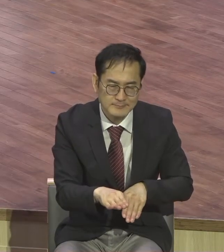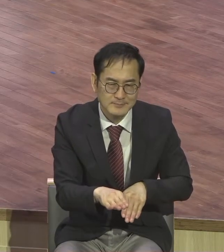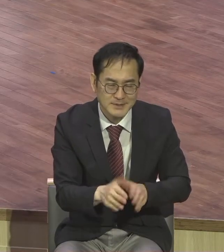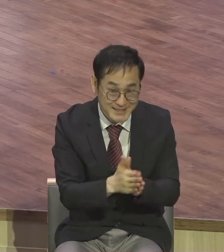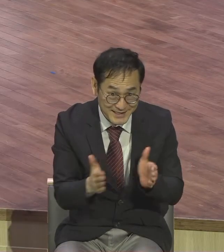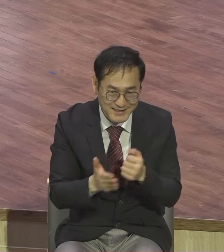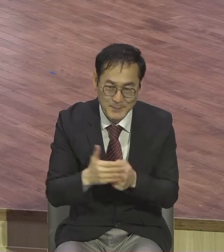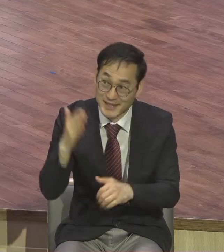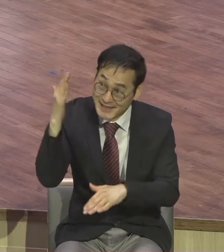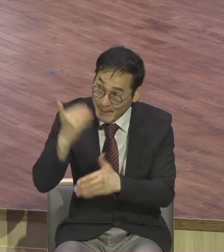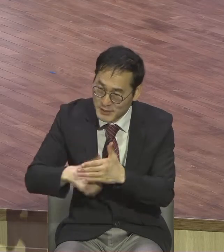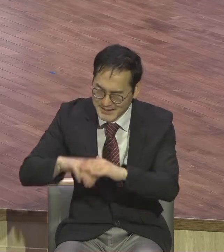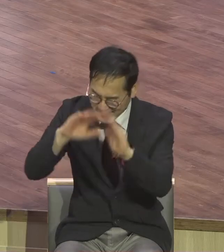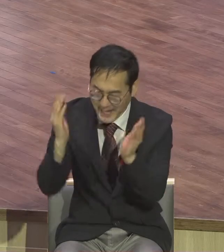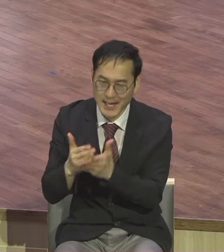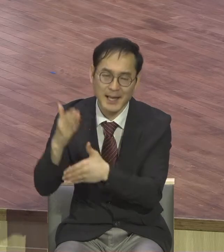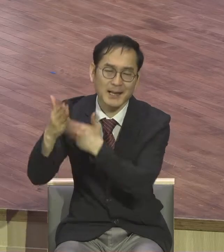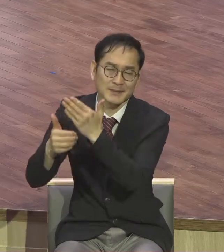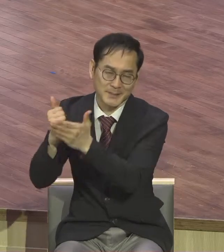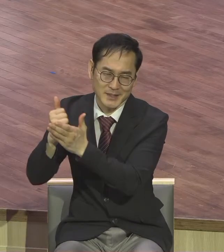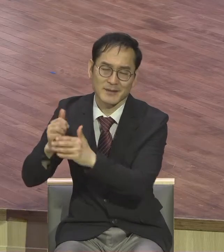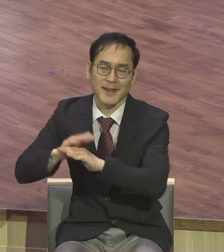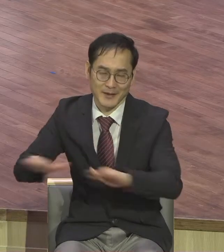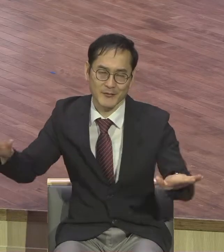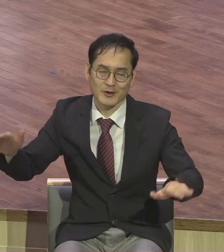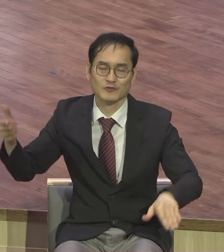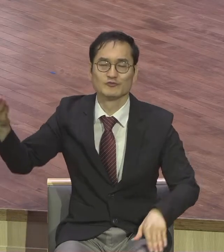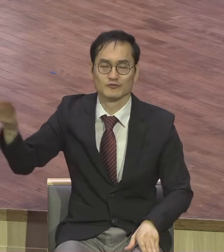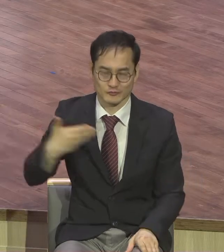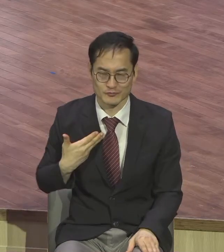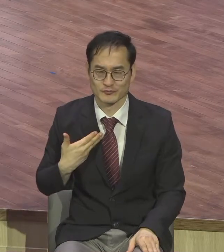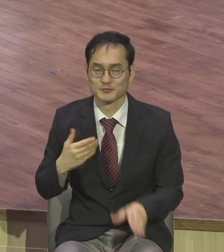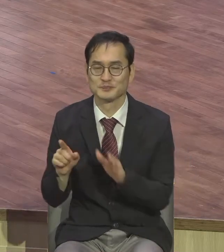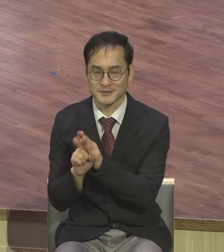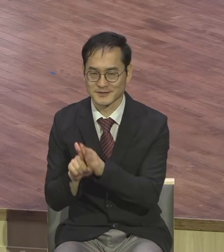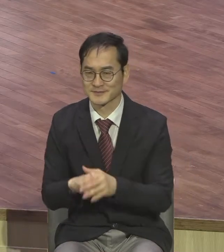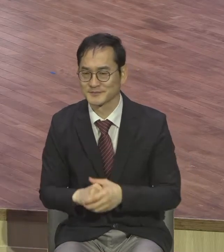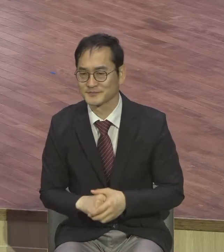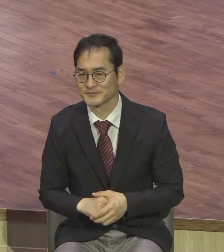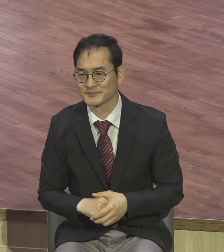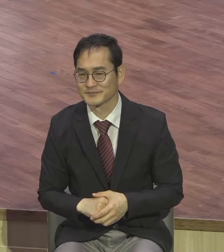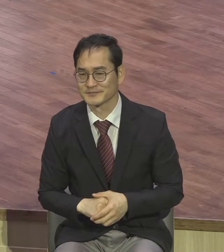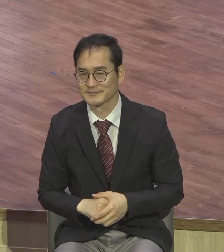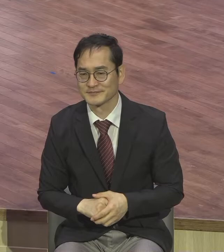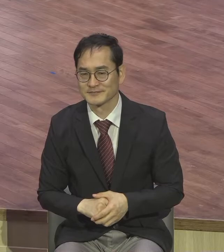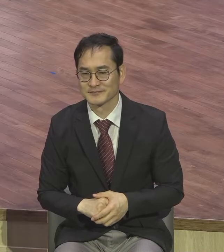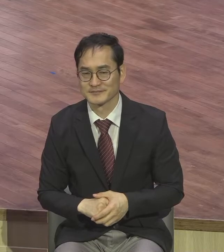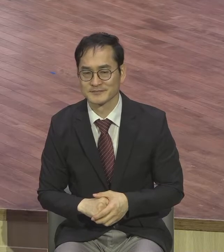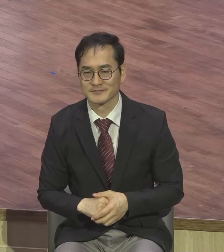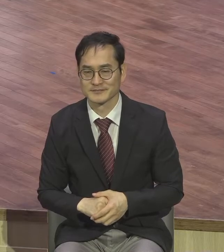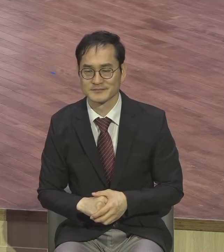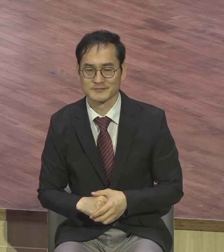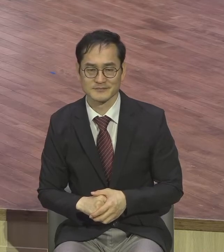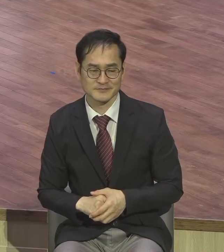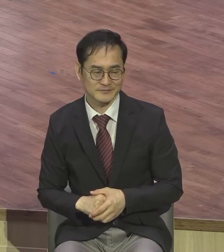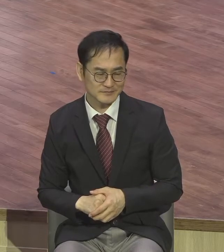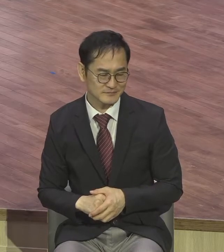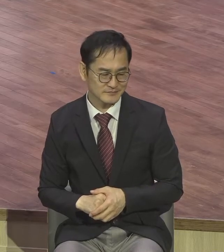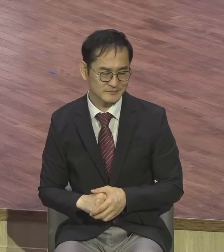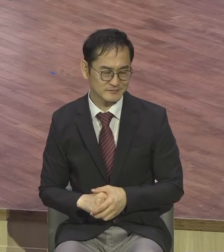주의 성령께서 그러면 강권적으로 역사하십니다 다 되어있는 건 믿음이란 단어를